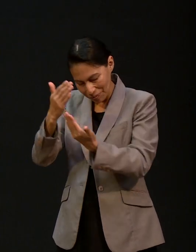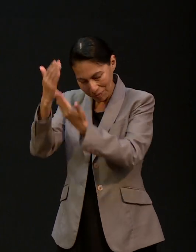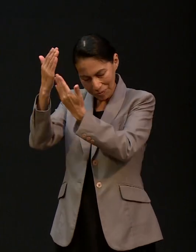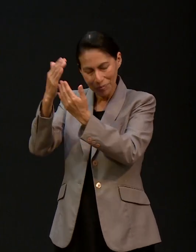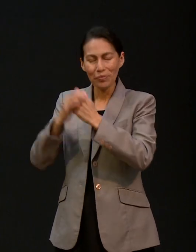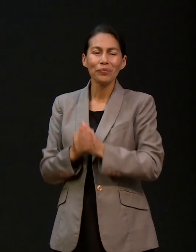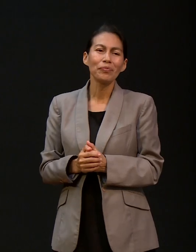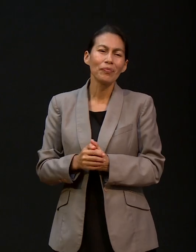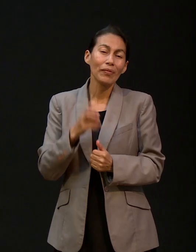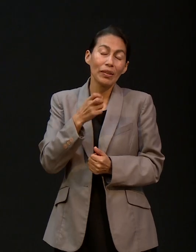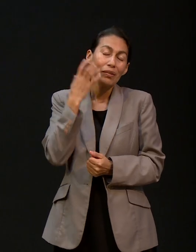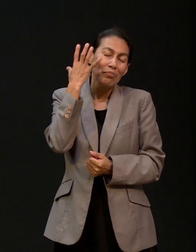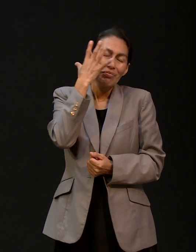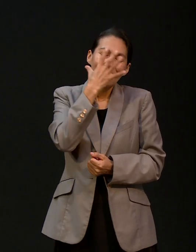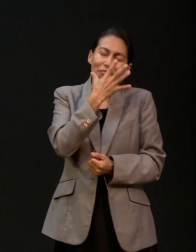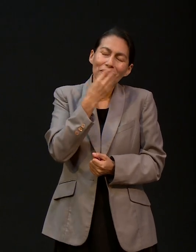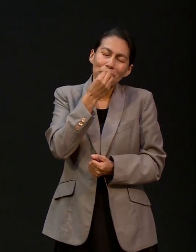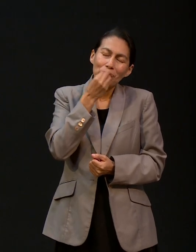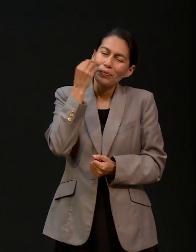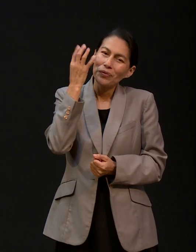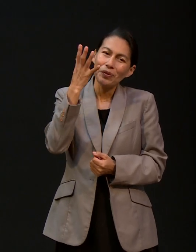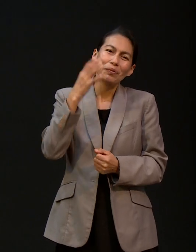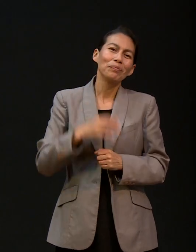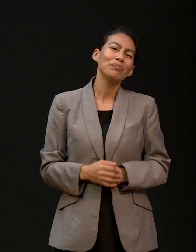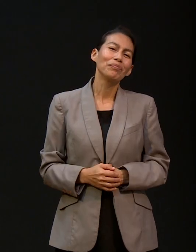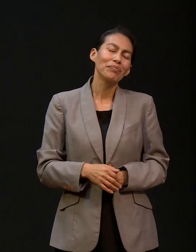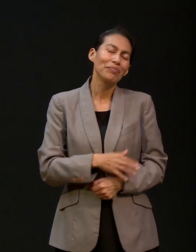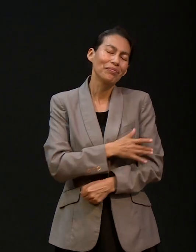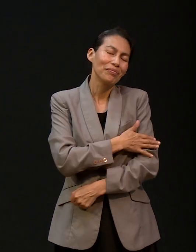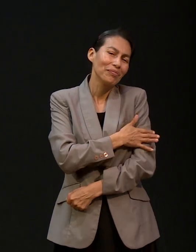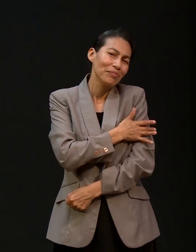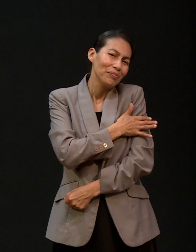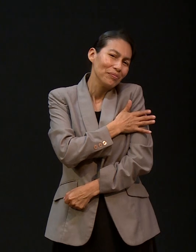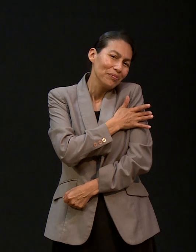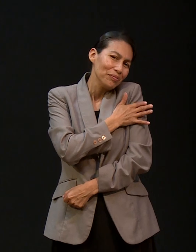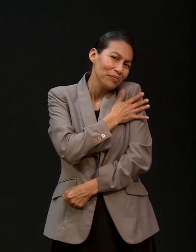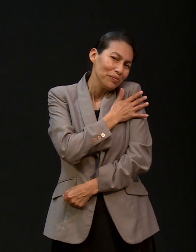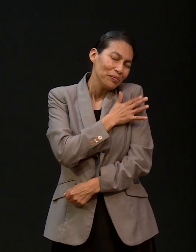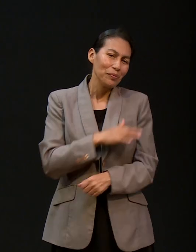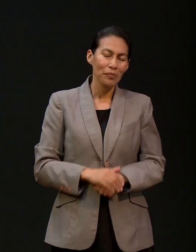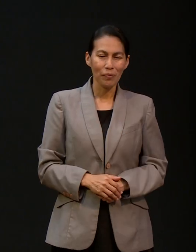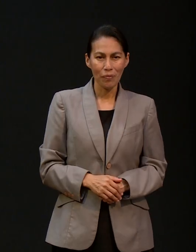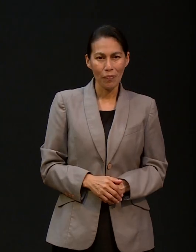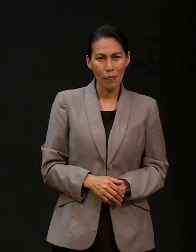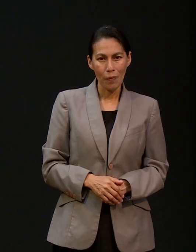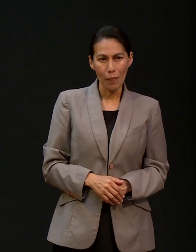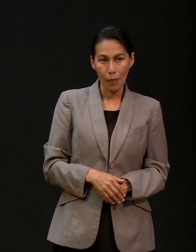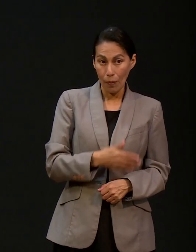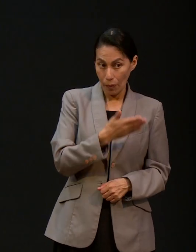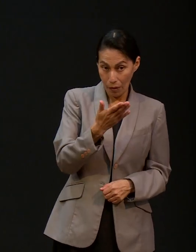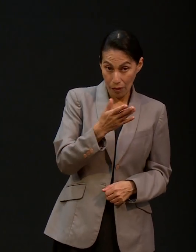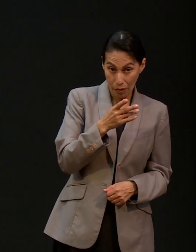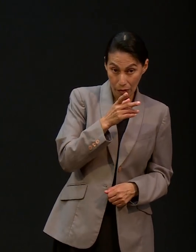Eso es maravilloso. Y su padre, Sonia, ya